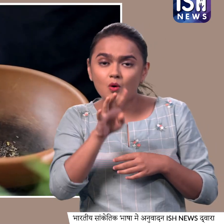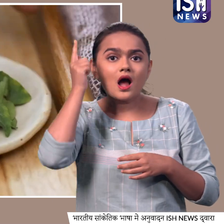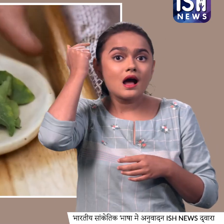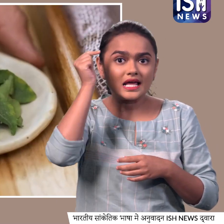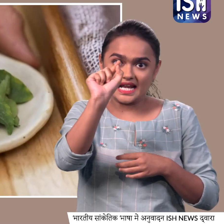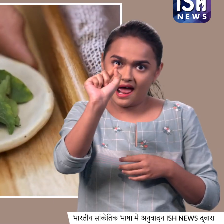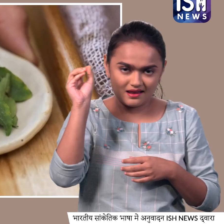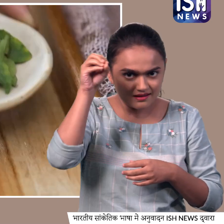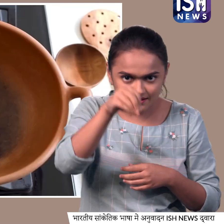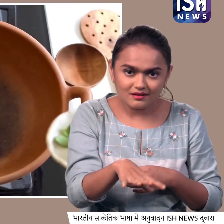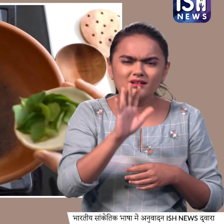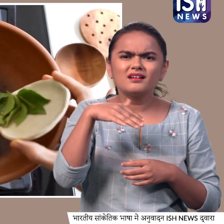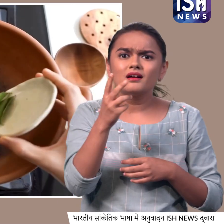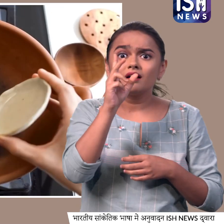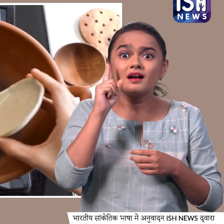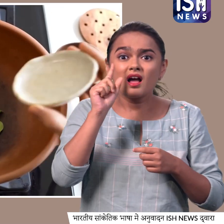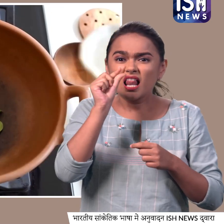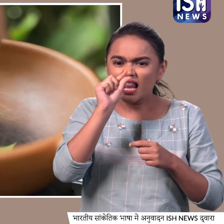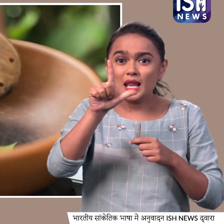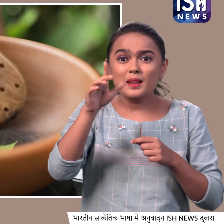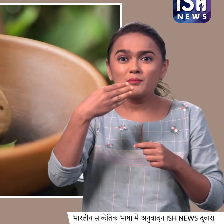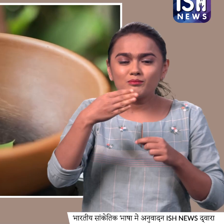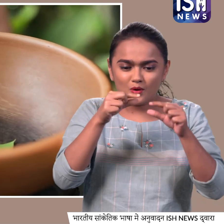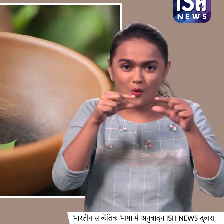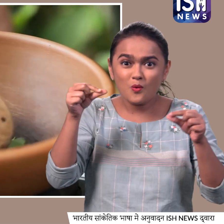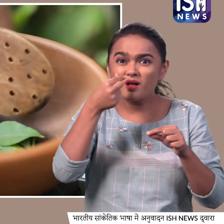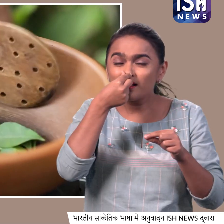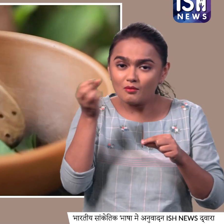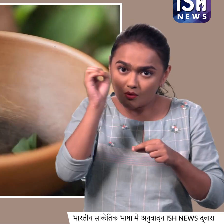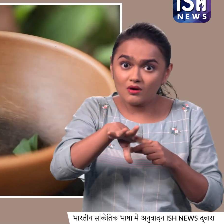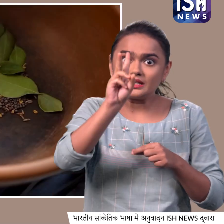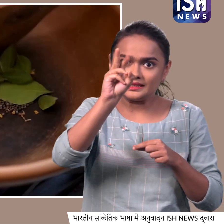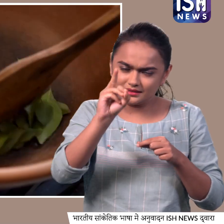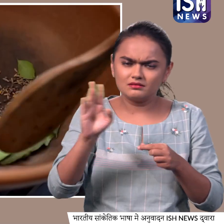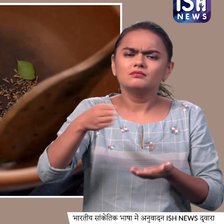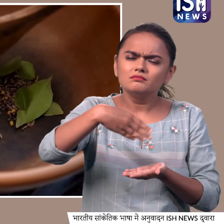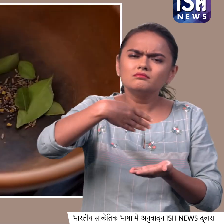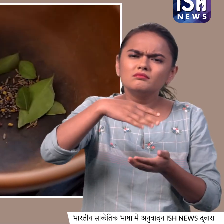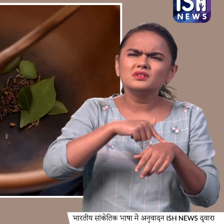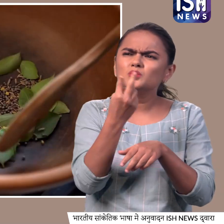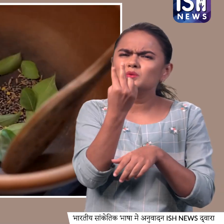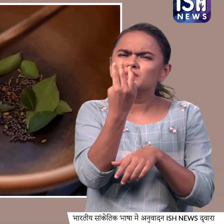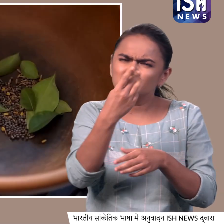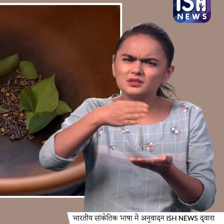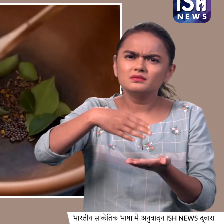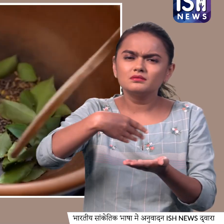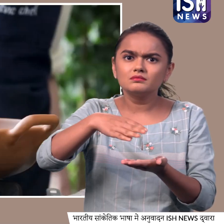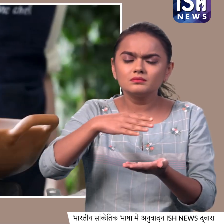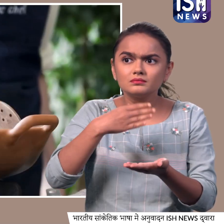और करीब 20 कडी पत्ते दो से तीन मिनिट मसालों को भून ले, आपकी किचन इनकी खुश्बू से